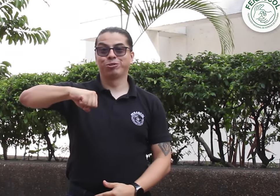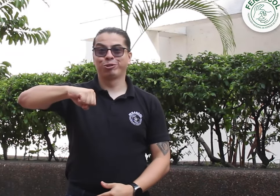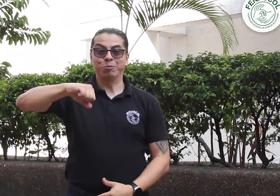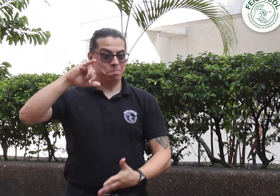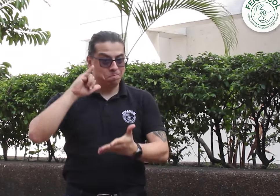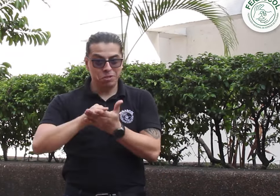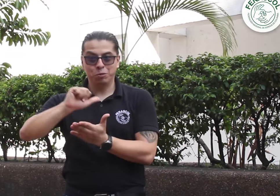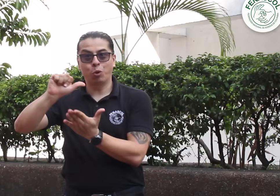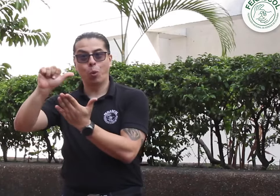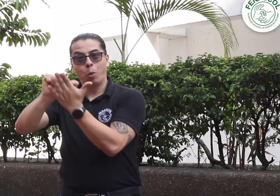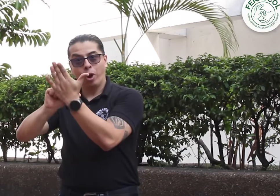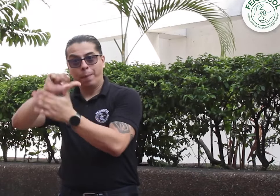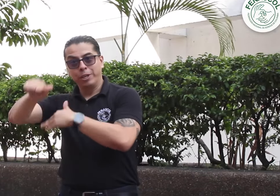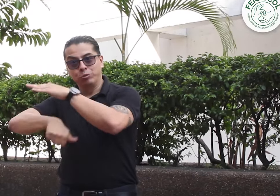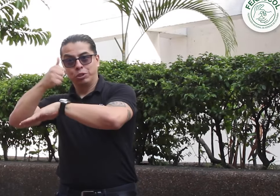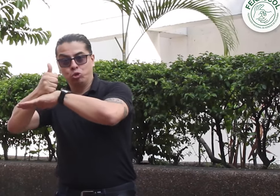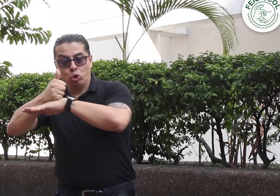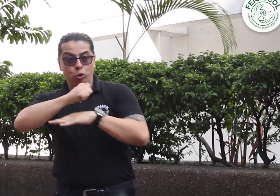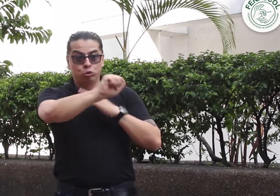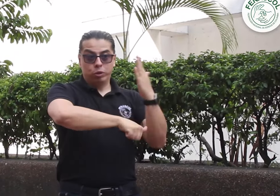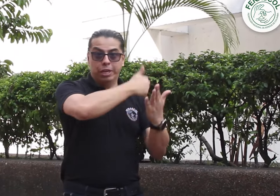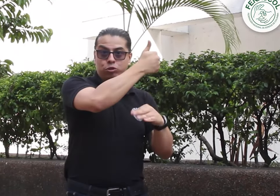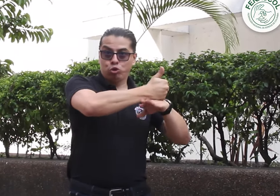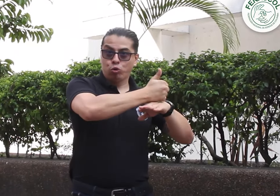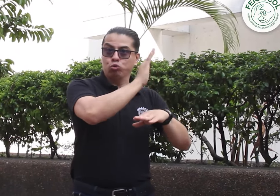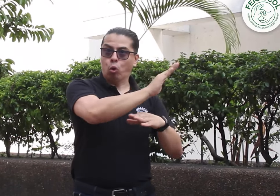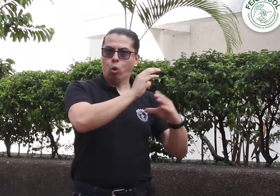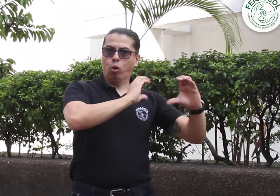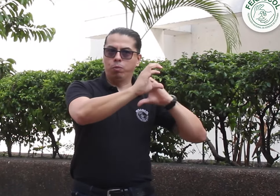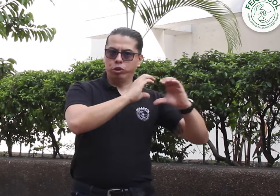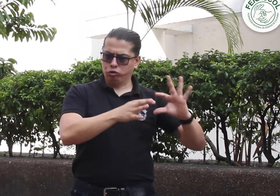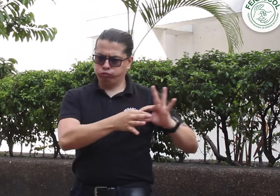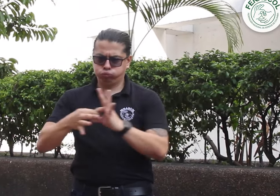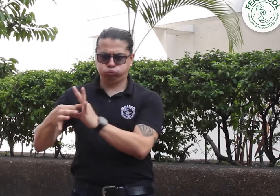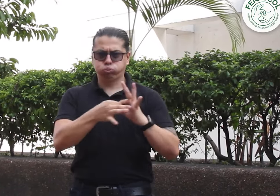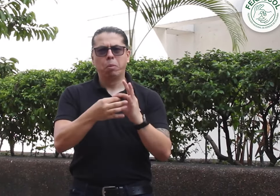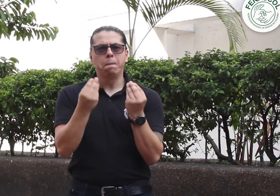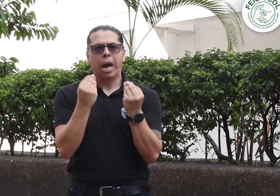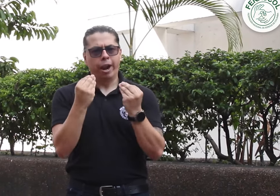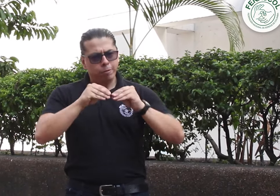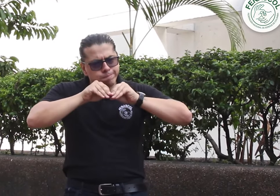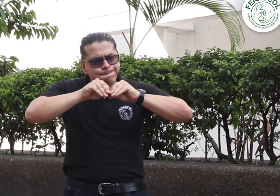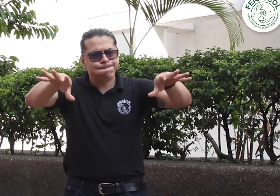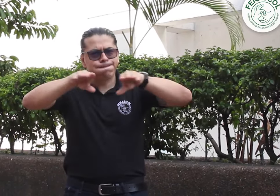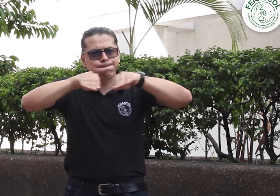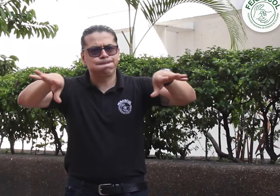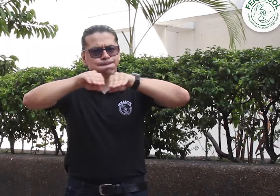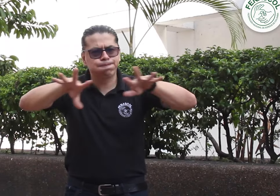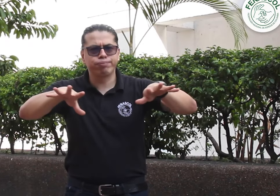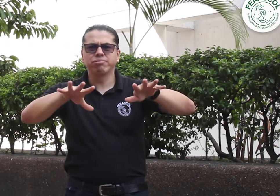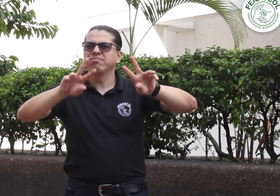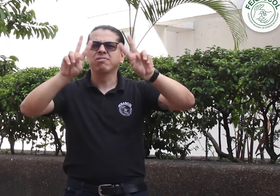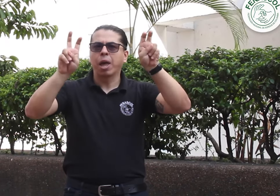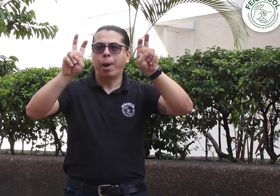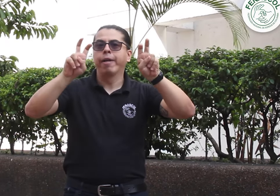el enfoque de derechos y desde la Subdirección de Programas, en alianza con la Subdirección de Comunicaciones, se difundió información